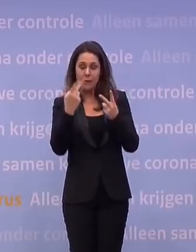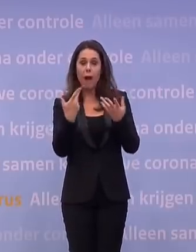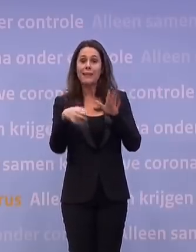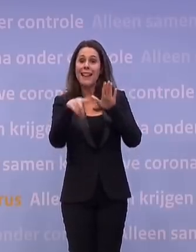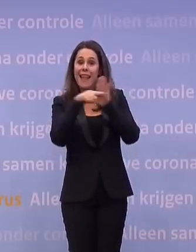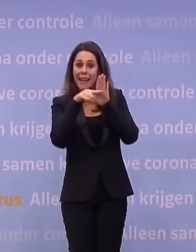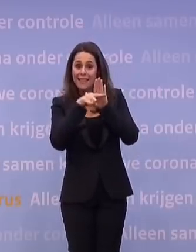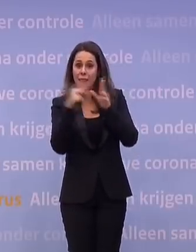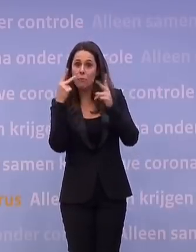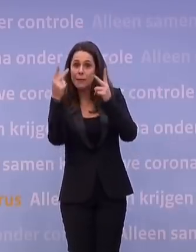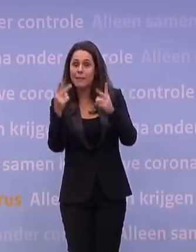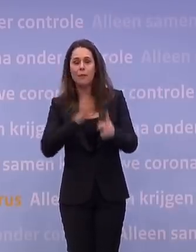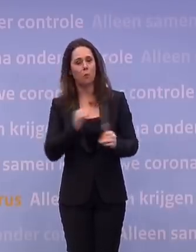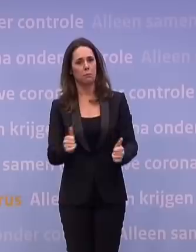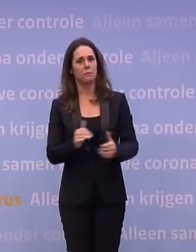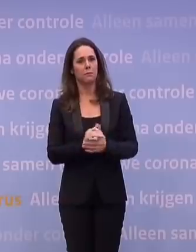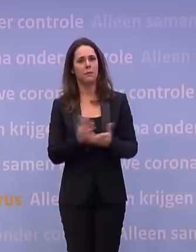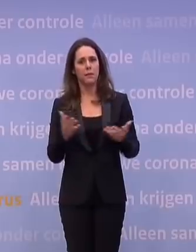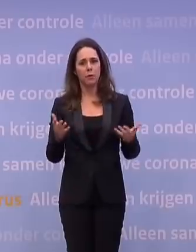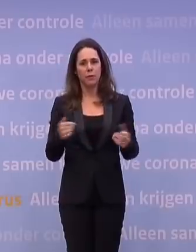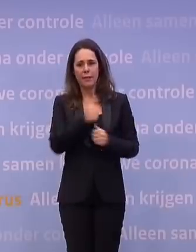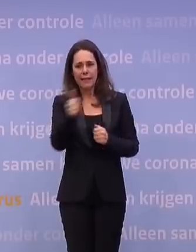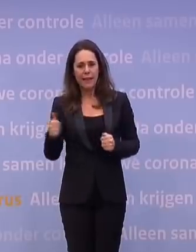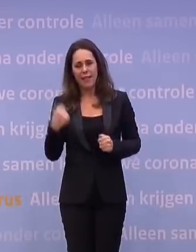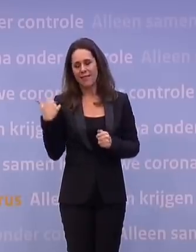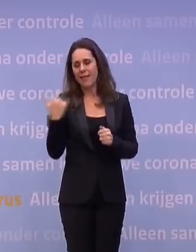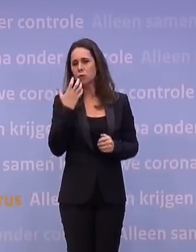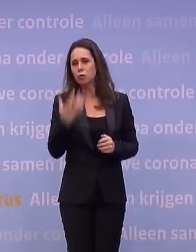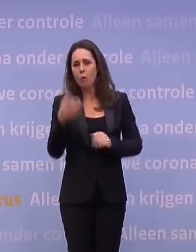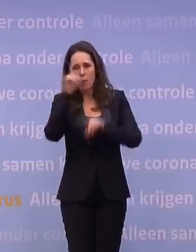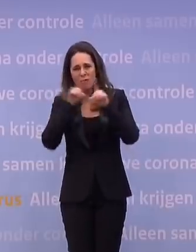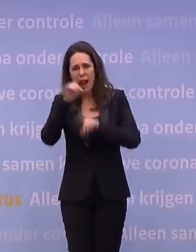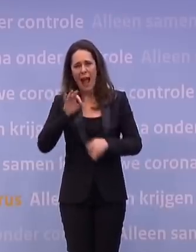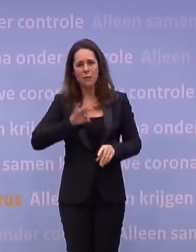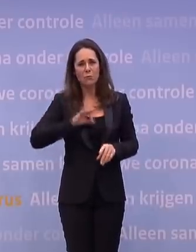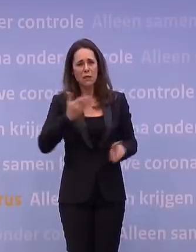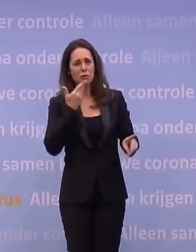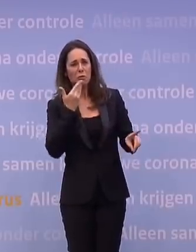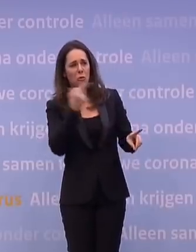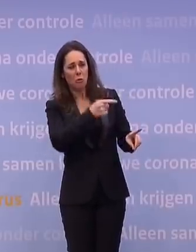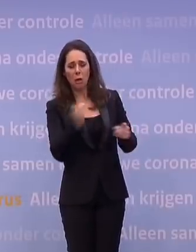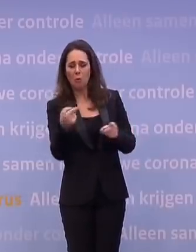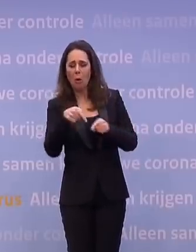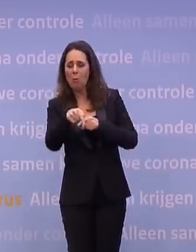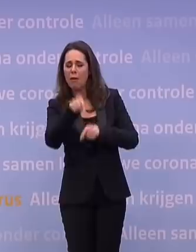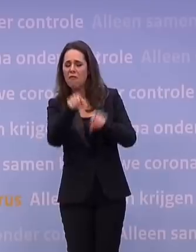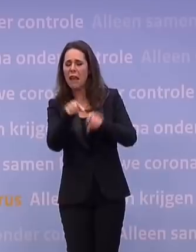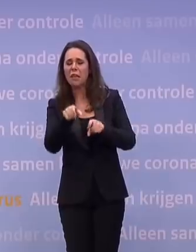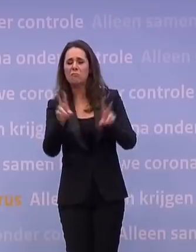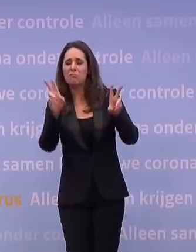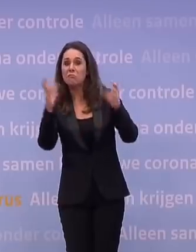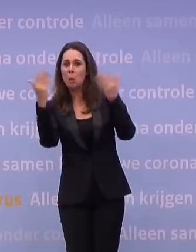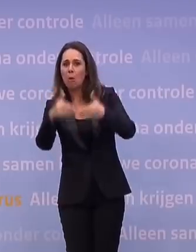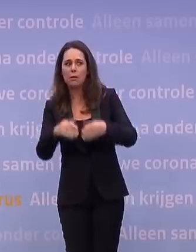perspectief. En iedereen kan eigenlijk op zijn vingers natellen. Als we net het sombere verhaal van minister De Jonge horen over de donkere weken die voor ons liggen, dan is het toch